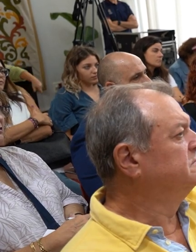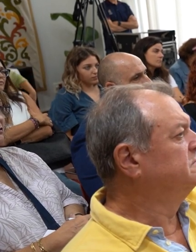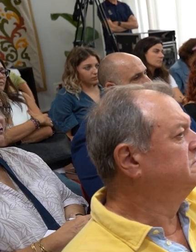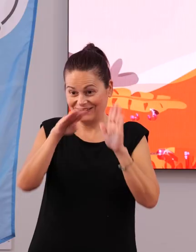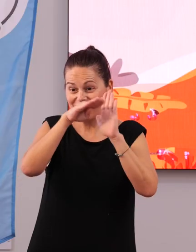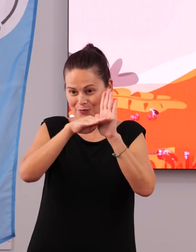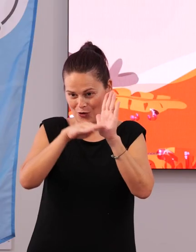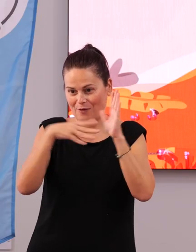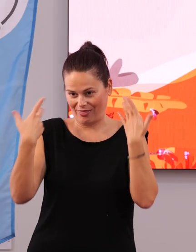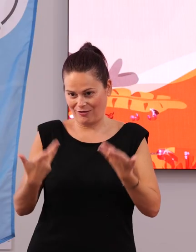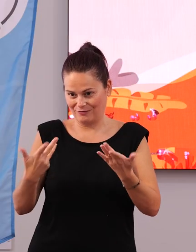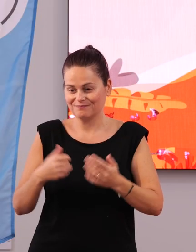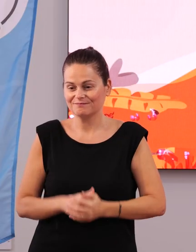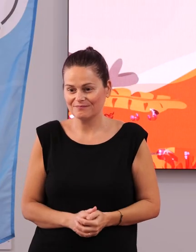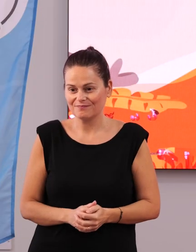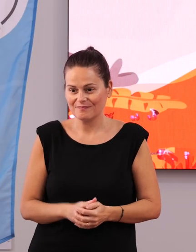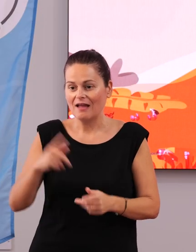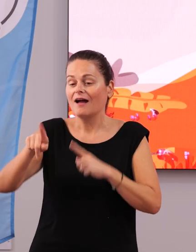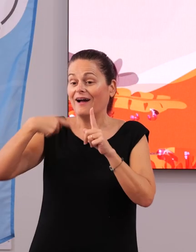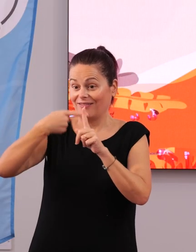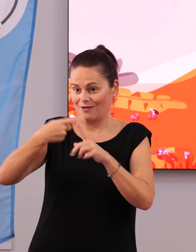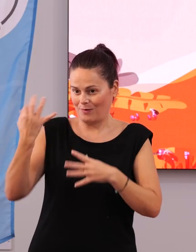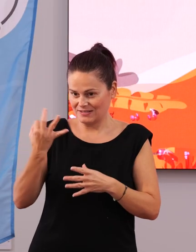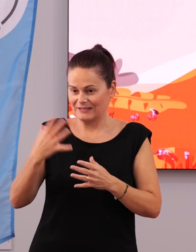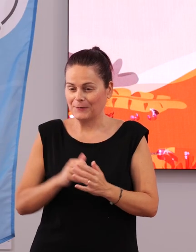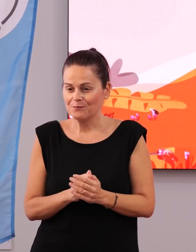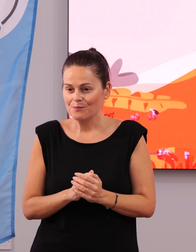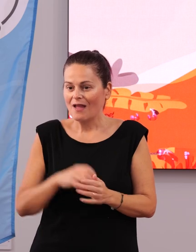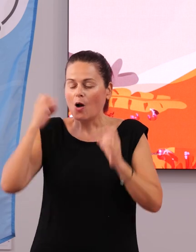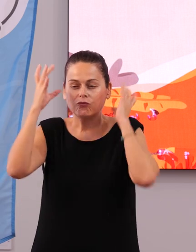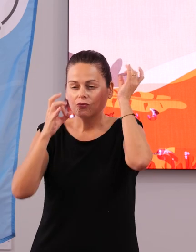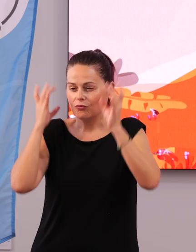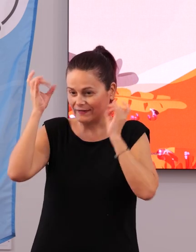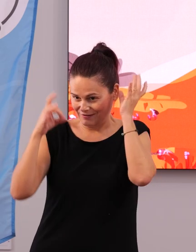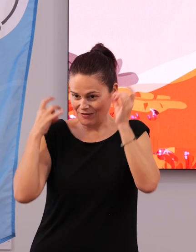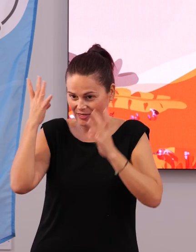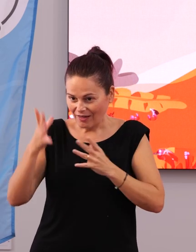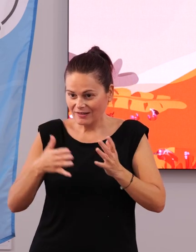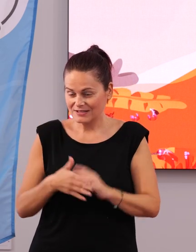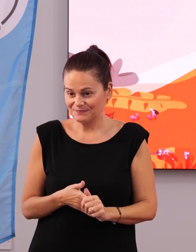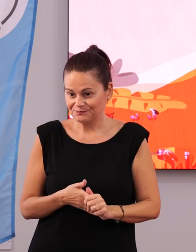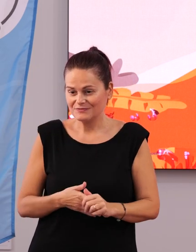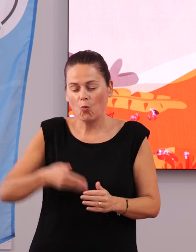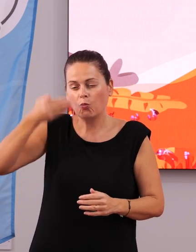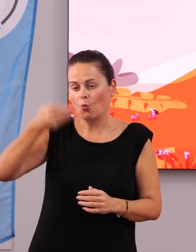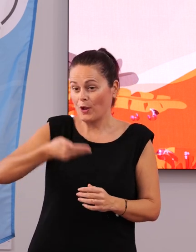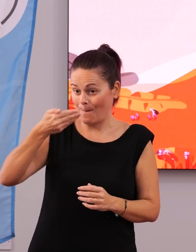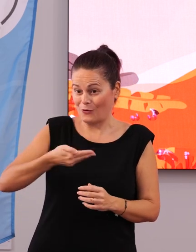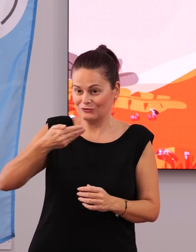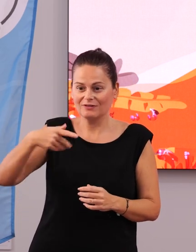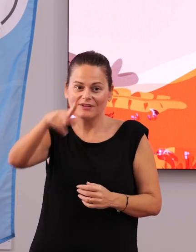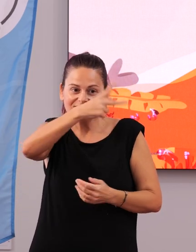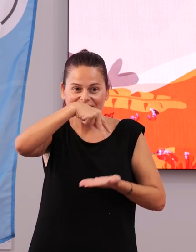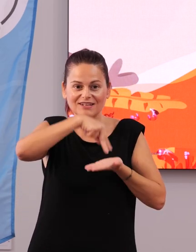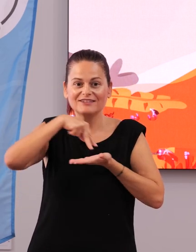programación. Además, vamos a hacer un montón de actividades y, importantísimo, ya que estáis